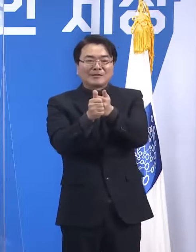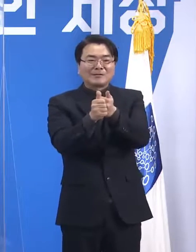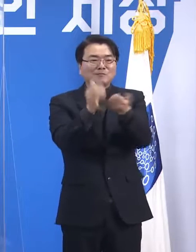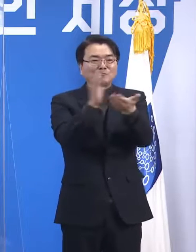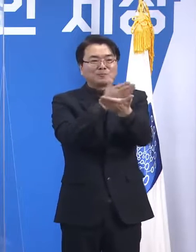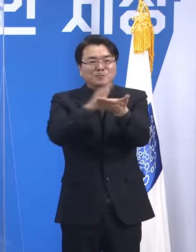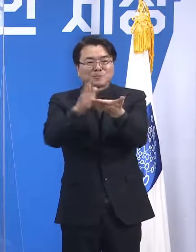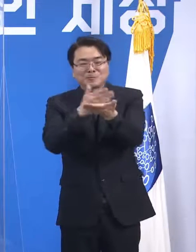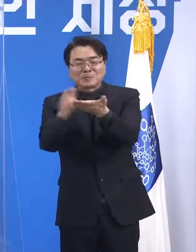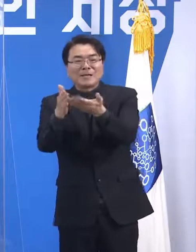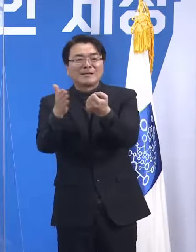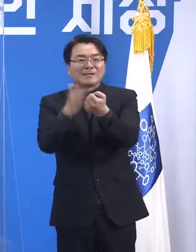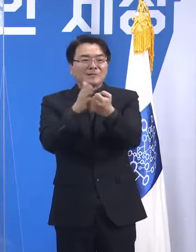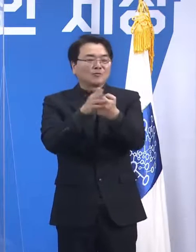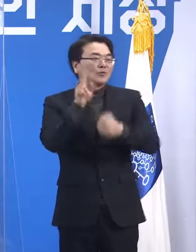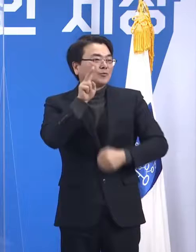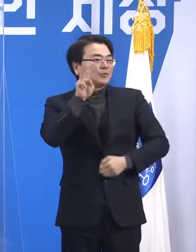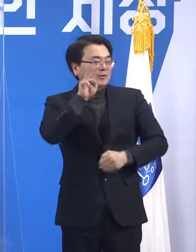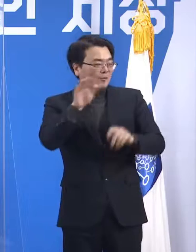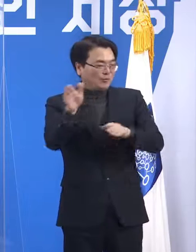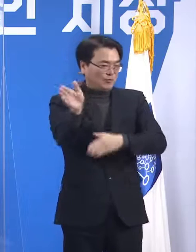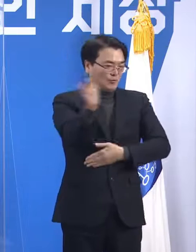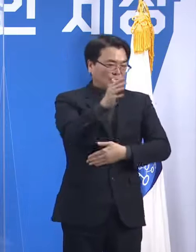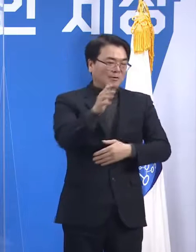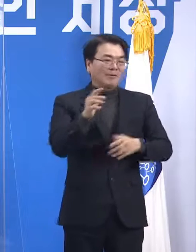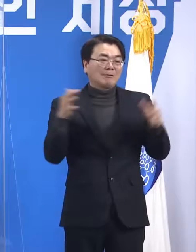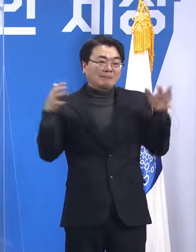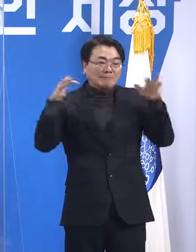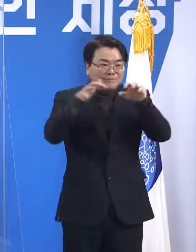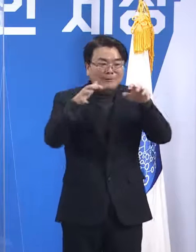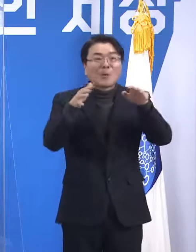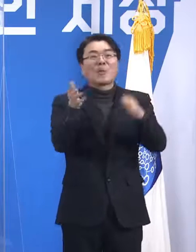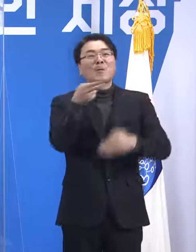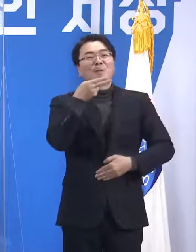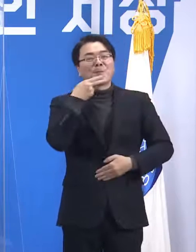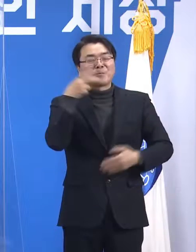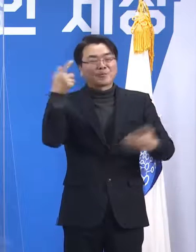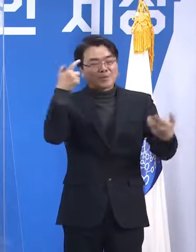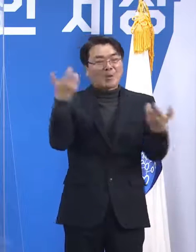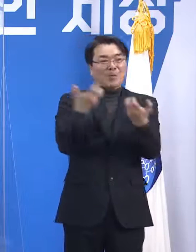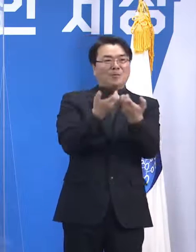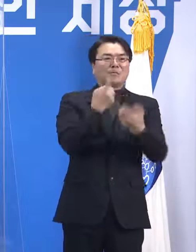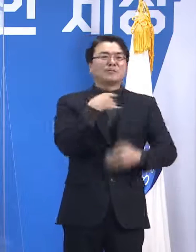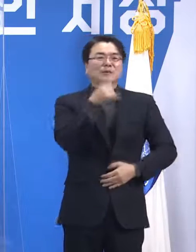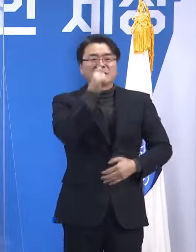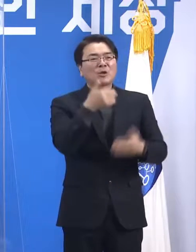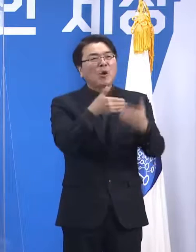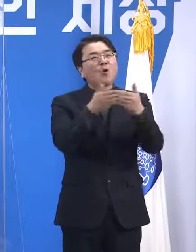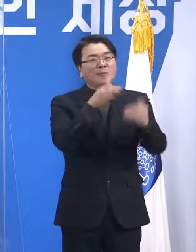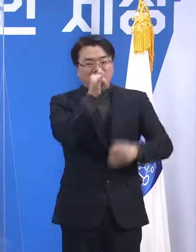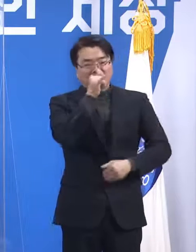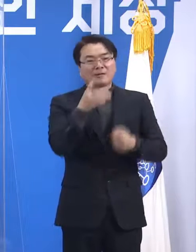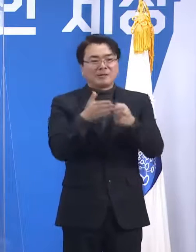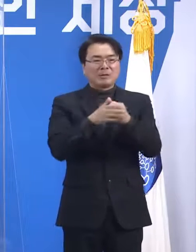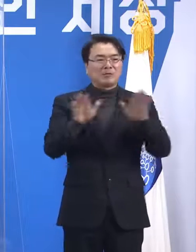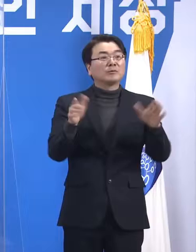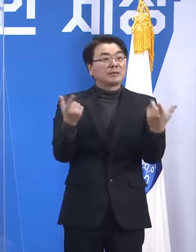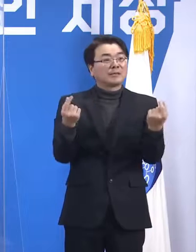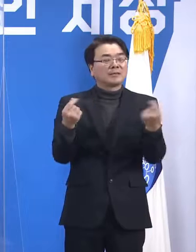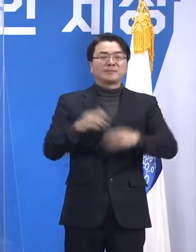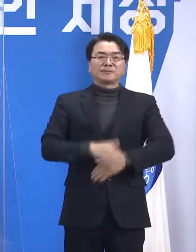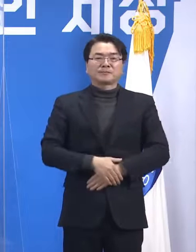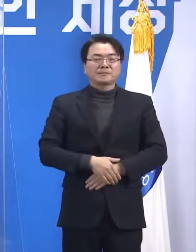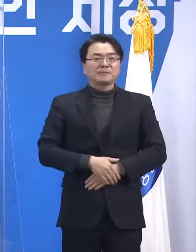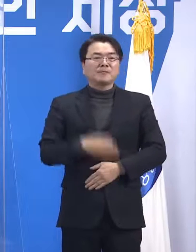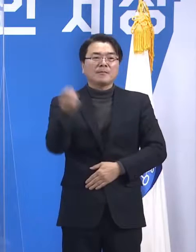창구상의 혼란이나 감염 위험은 크지 않았던 것 같습니다. 그러면 이거를 소비할 때 소비할